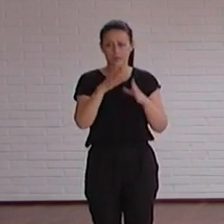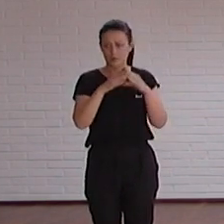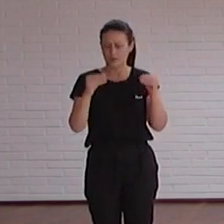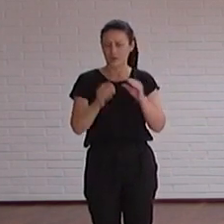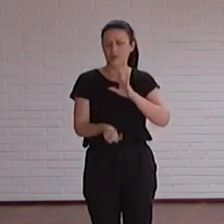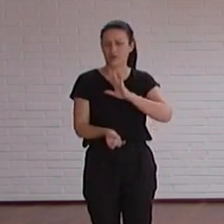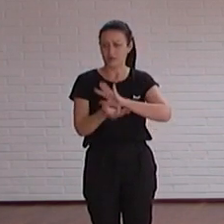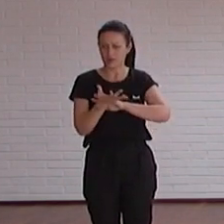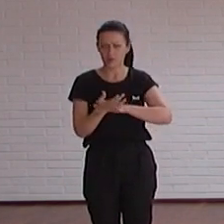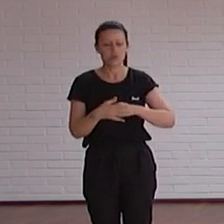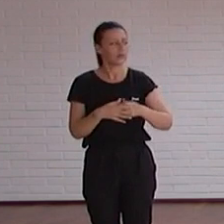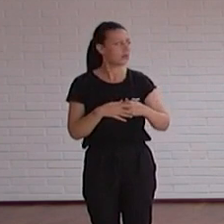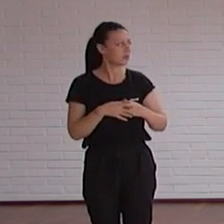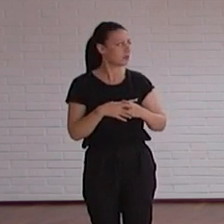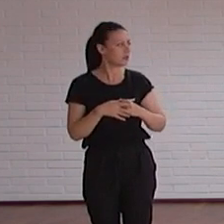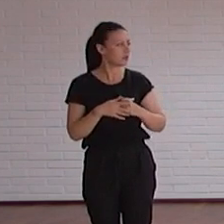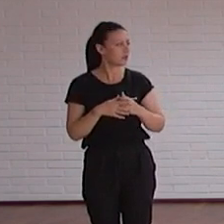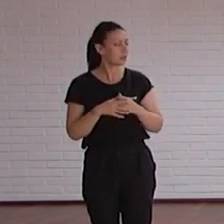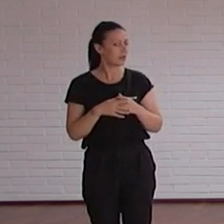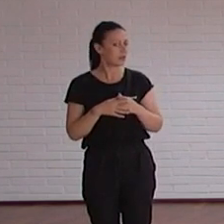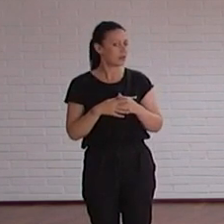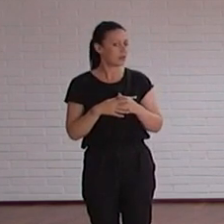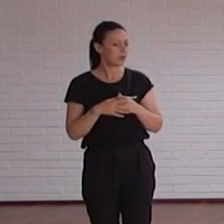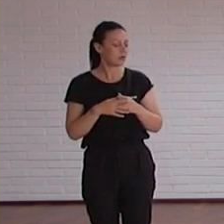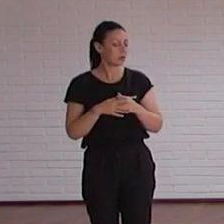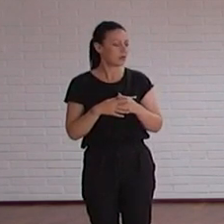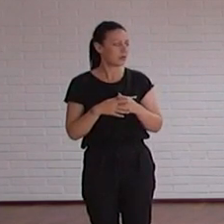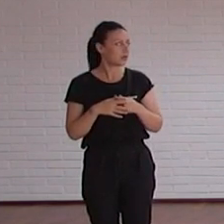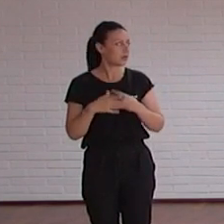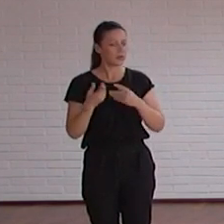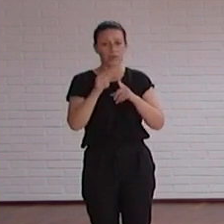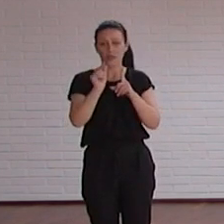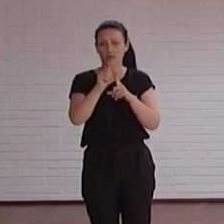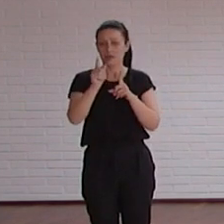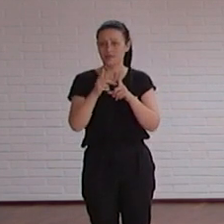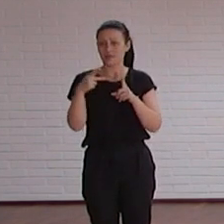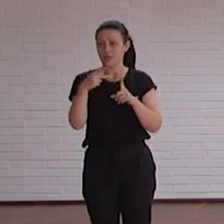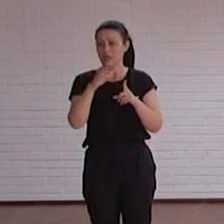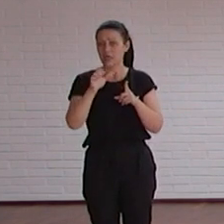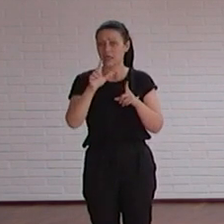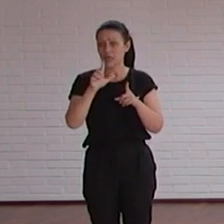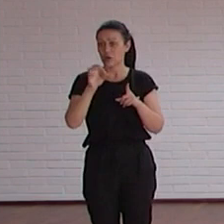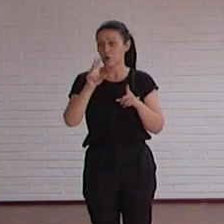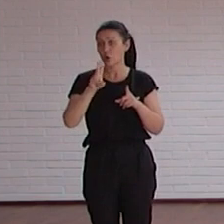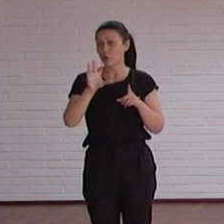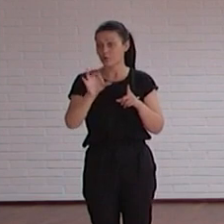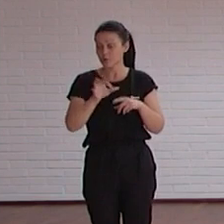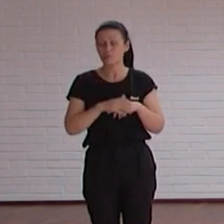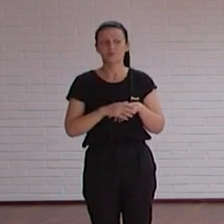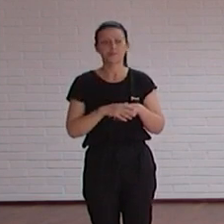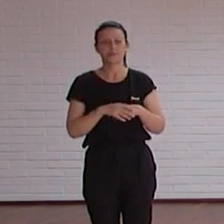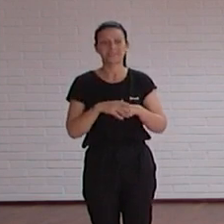implantarlo se implementó en los en los cereales Kellogg's entonces todas esas todas esas